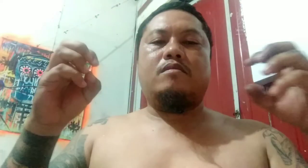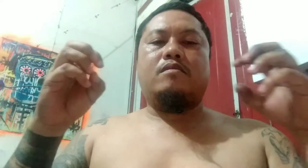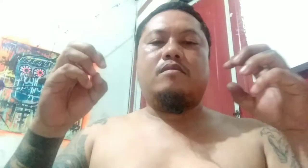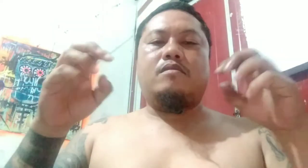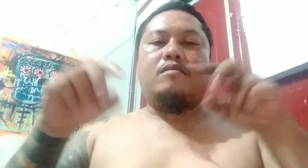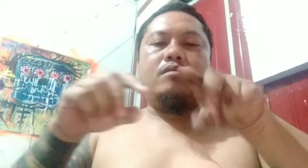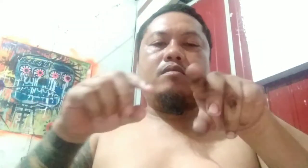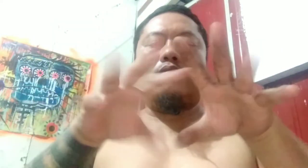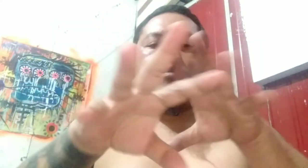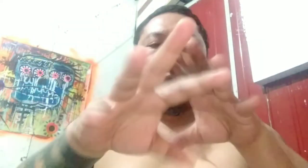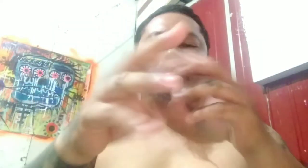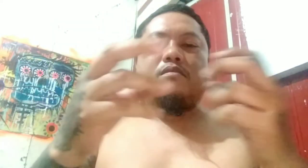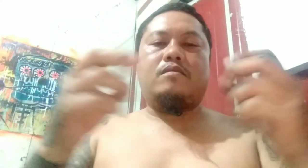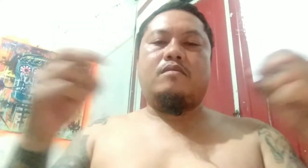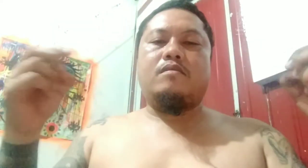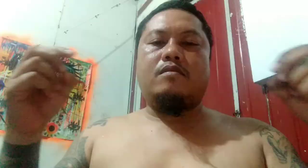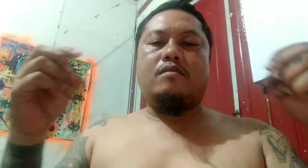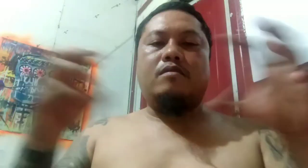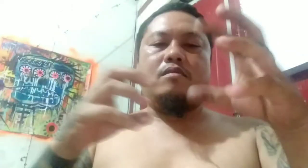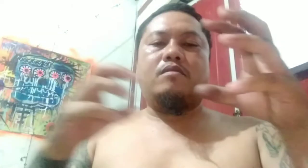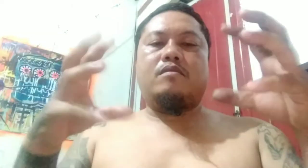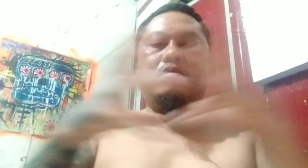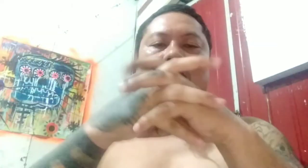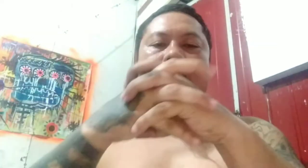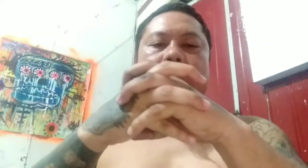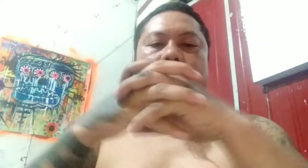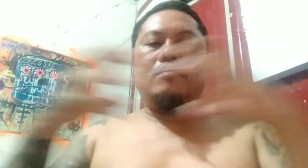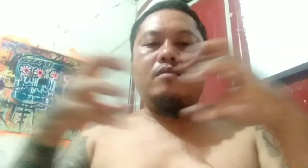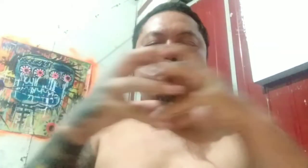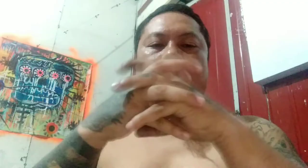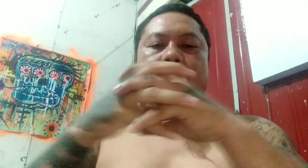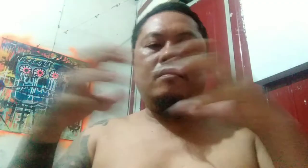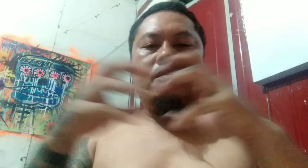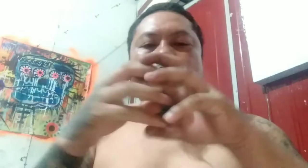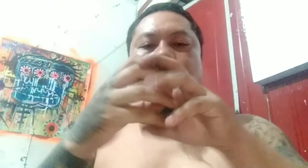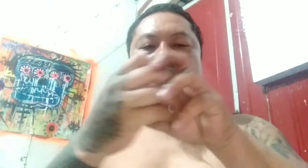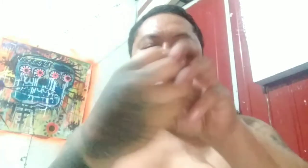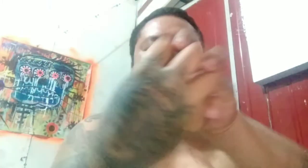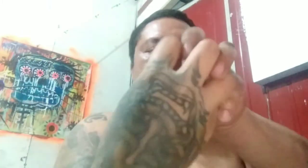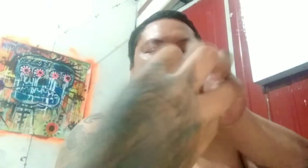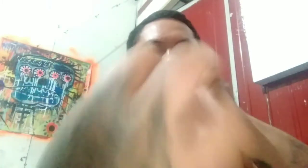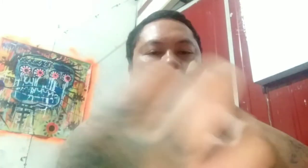Nadelay ng ilang oras yung sonan ng Pangulo. Hindi ko makakalimutan yan kasi